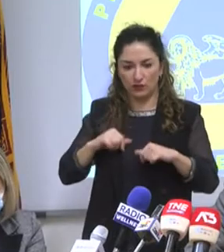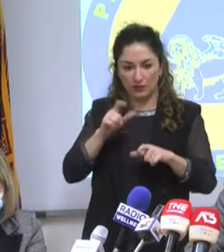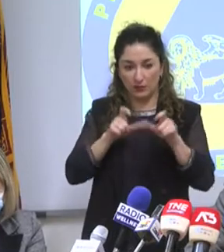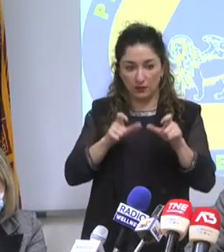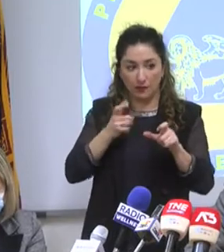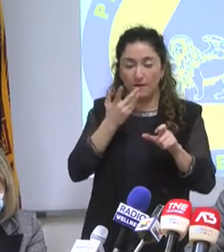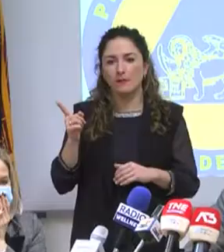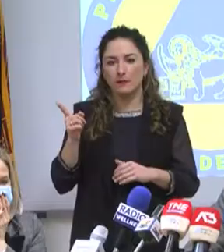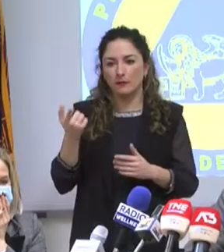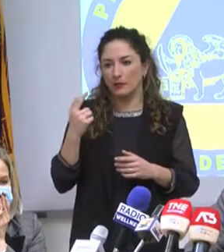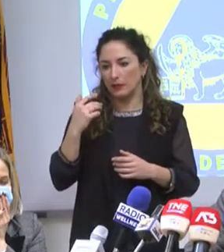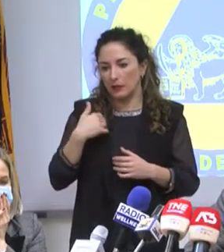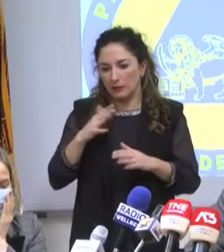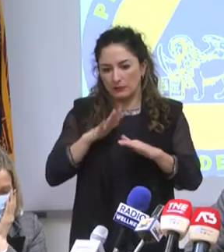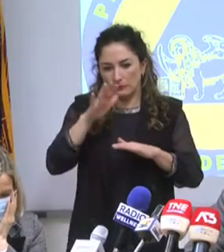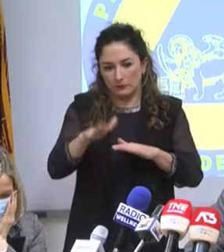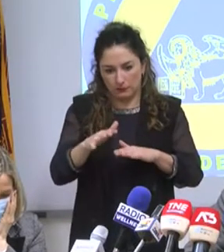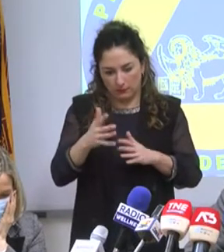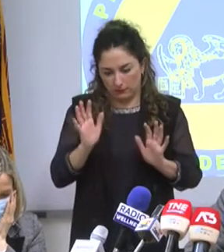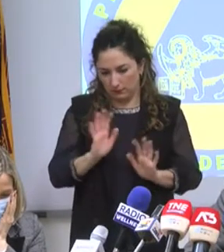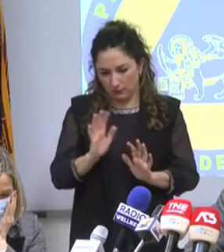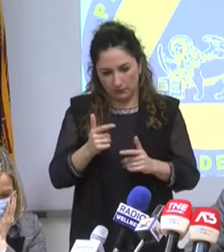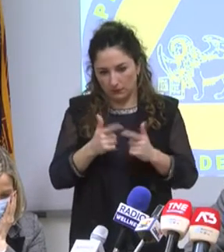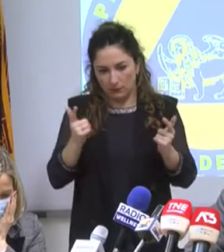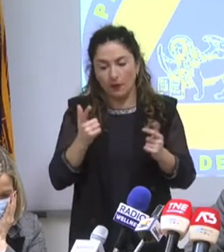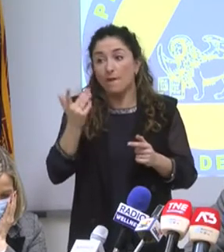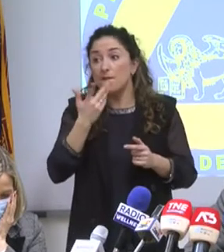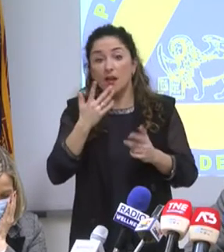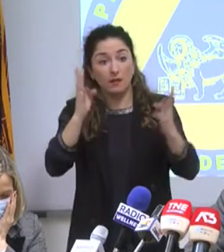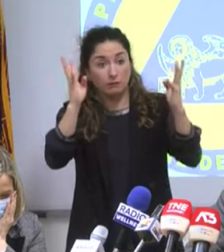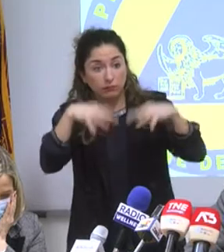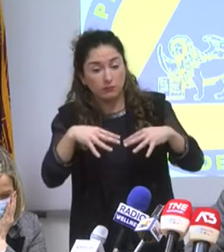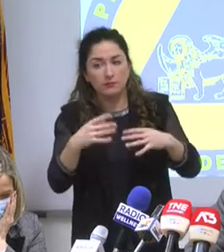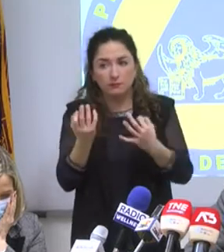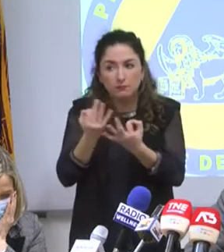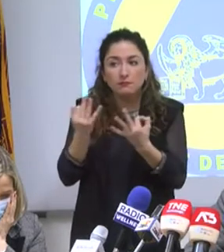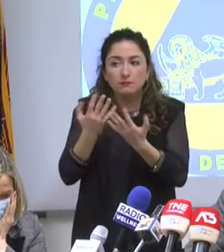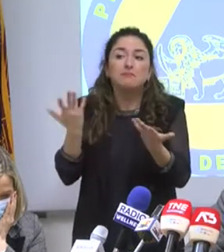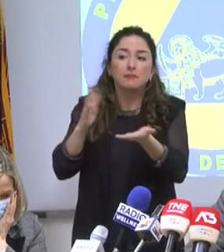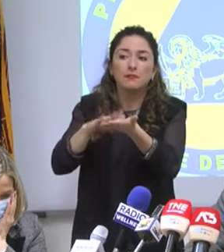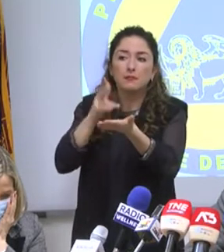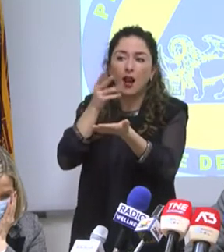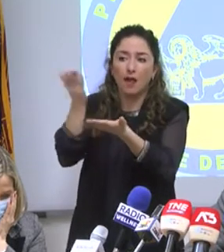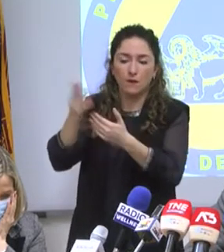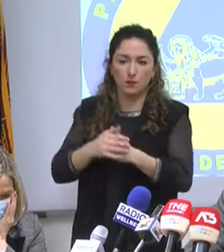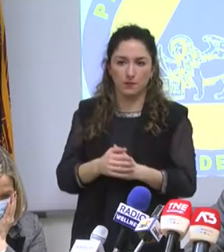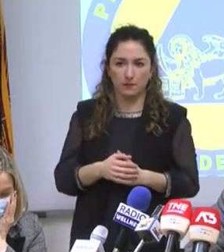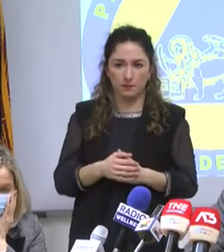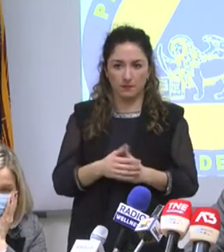volevamo erano i casini. Se il punto di caduta era quello di sfasciare tutto, diciamo che gli va dato 10 elode perché c'è riuscito.